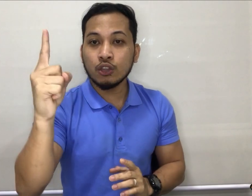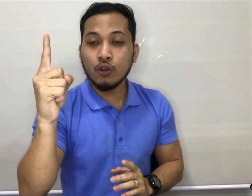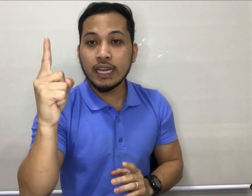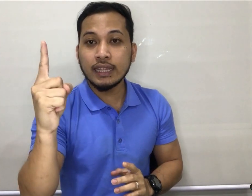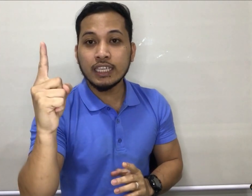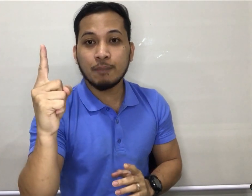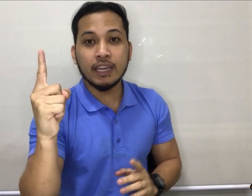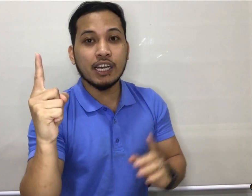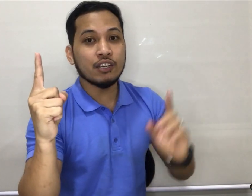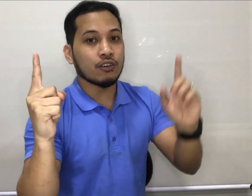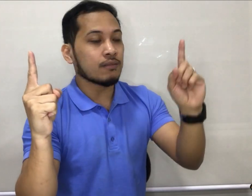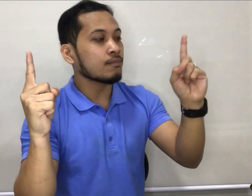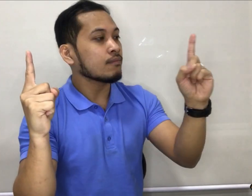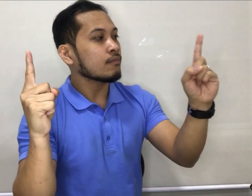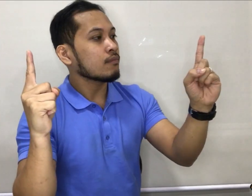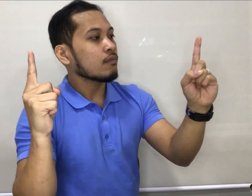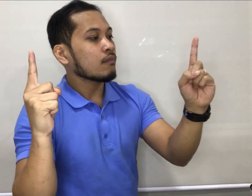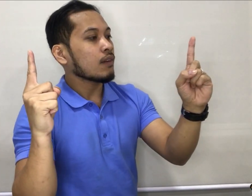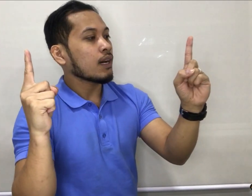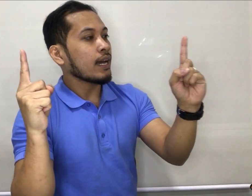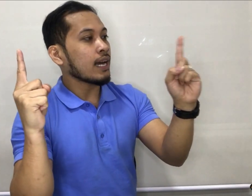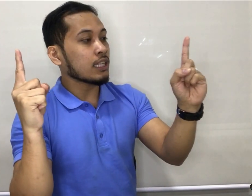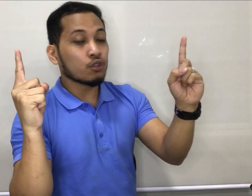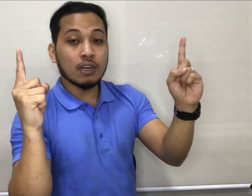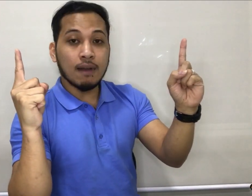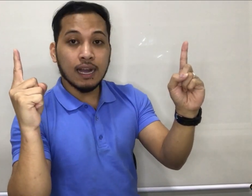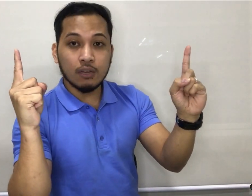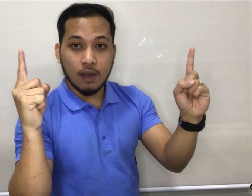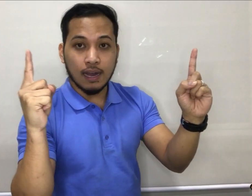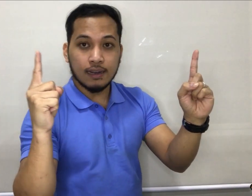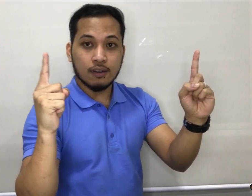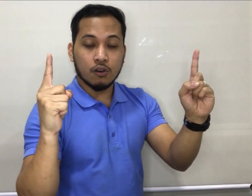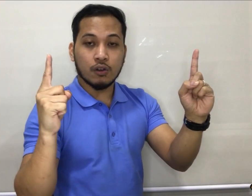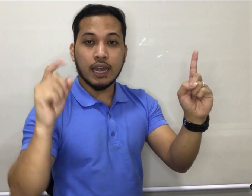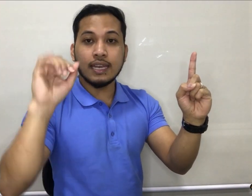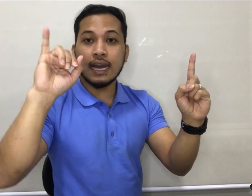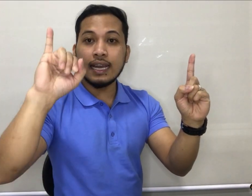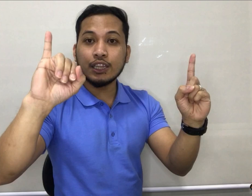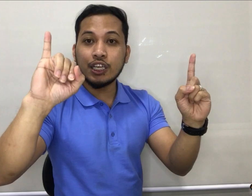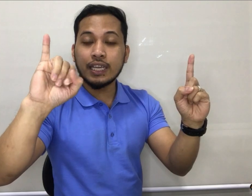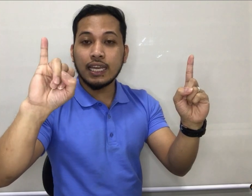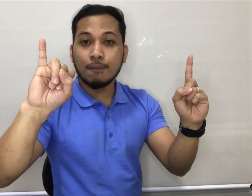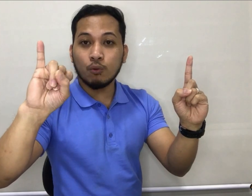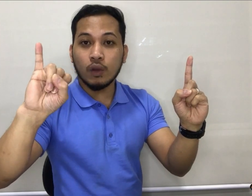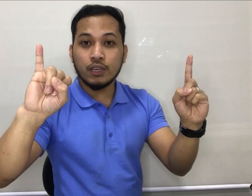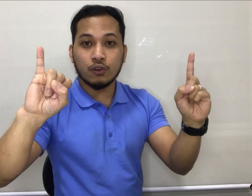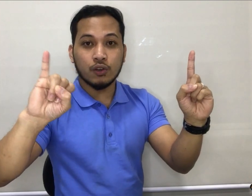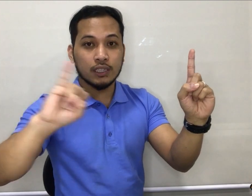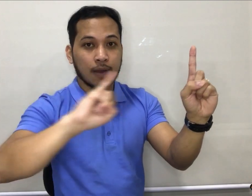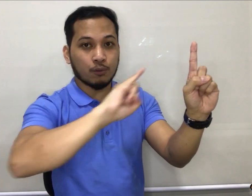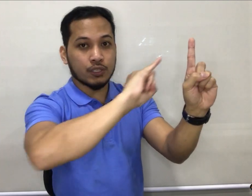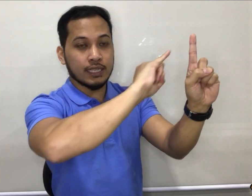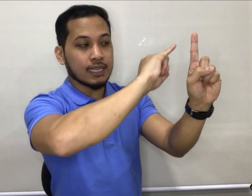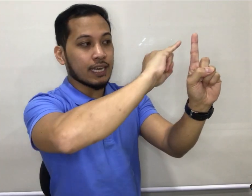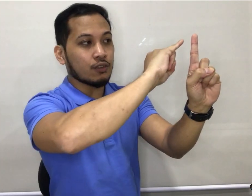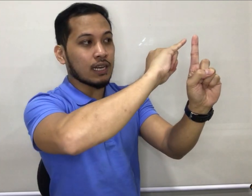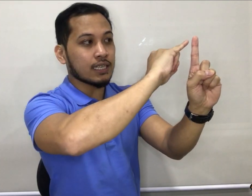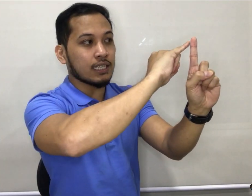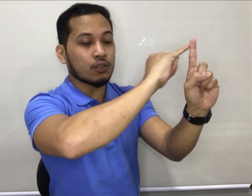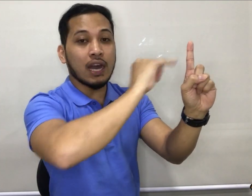Itong index finger nyo, at ito namang kaliwa. Okay, naka letter J lang po kayo, tapos islide nyo lang siya dito.